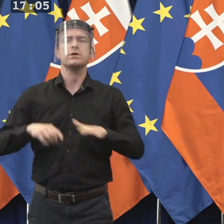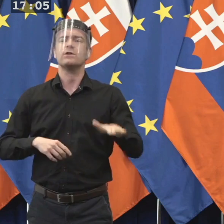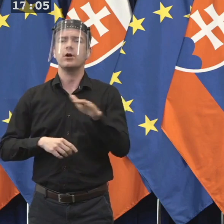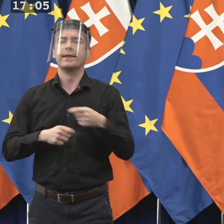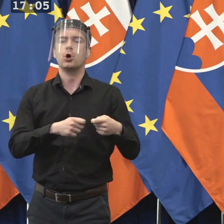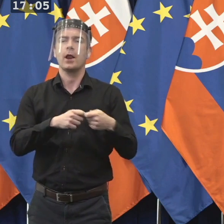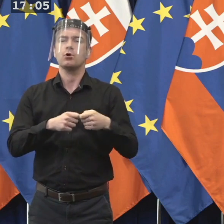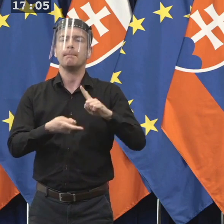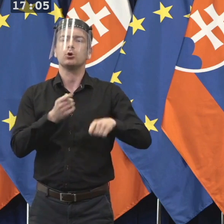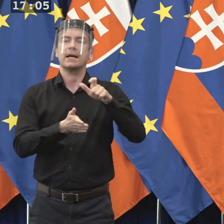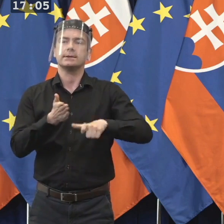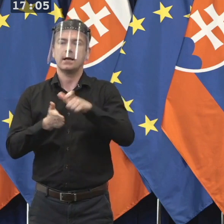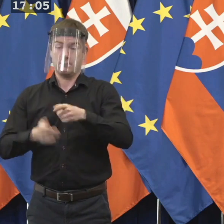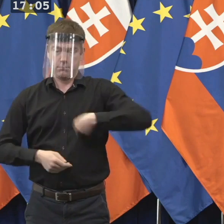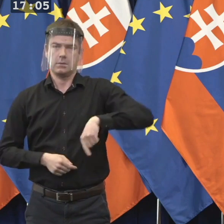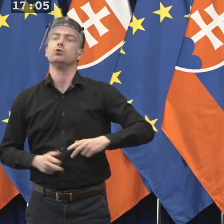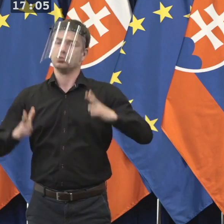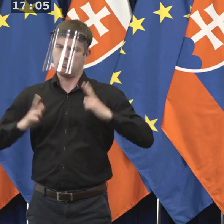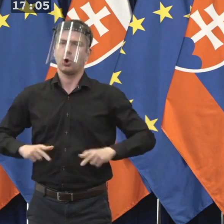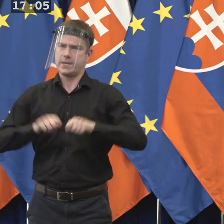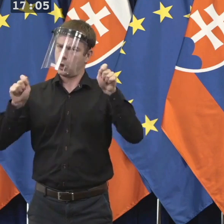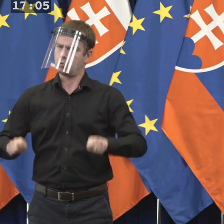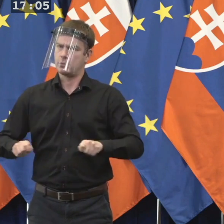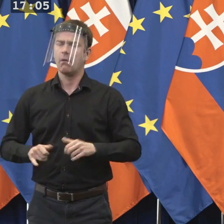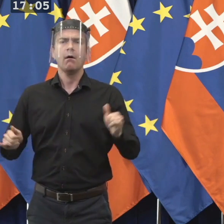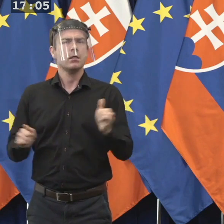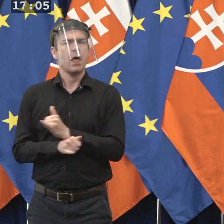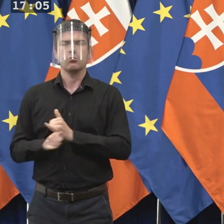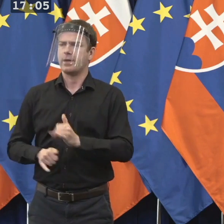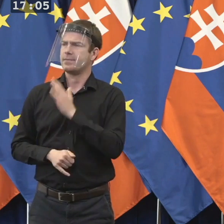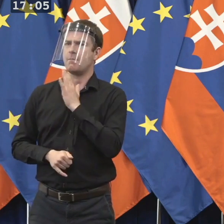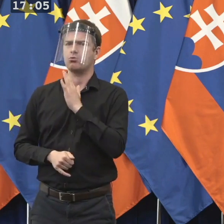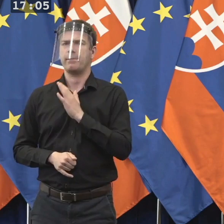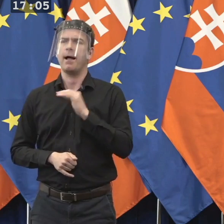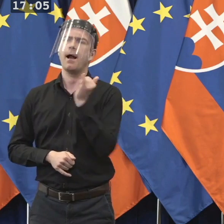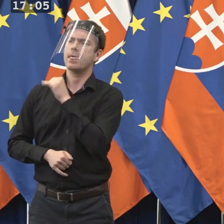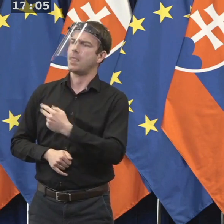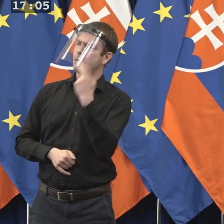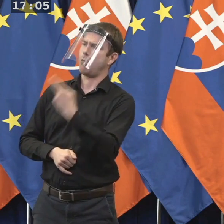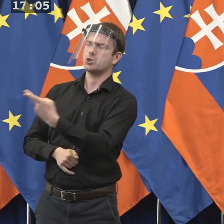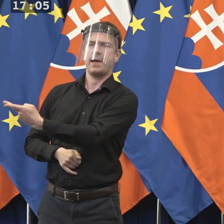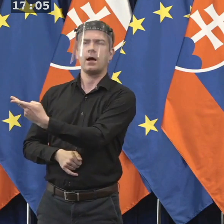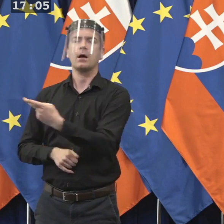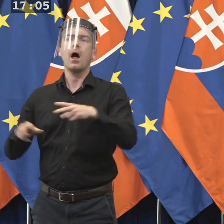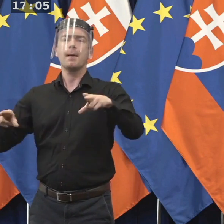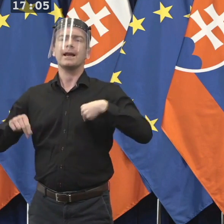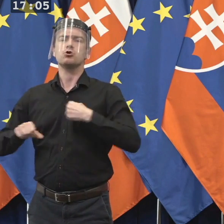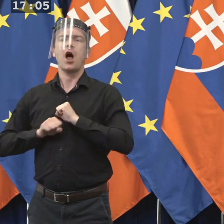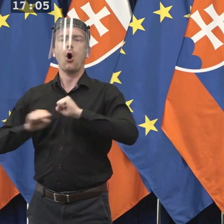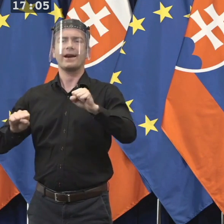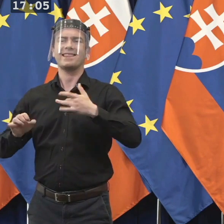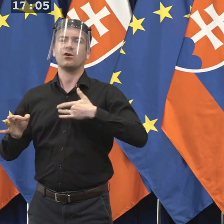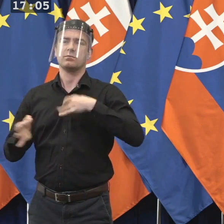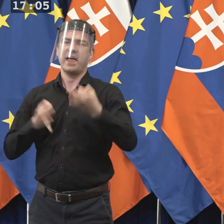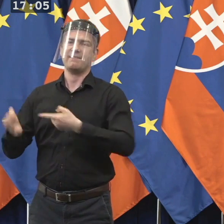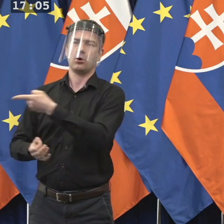spokojnosť s týmto rozhodnutím, lebo naozaj by sme nemali tolerovať, že niekto z pozície moci zneužíva svoje postavenie na